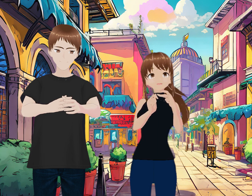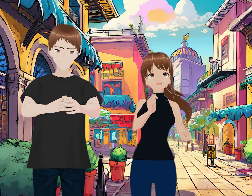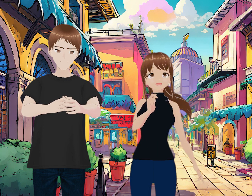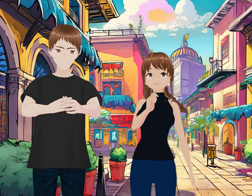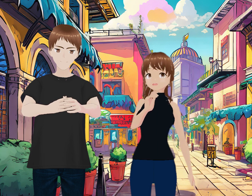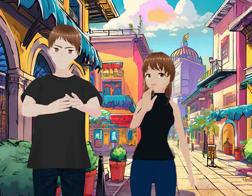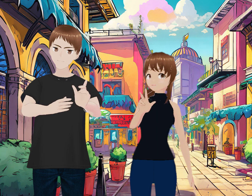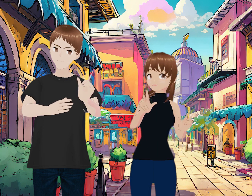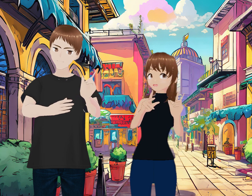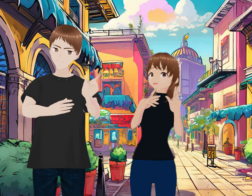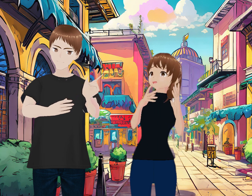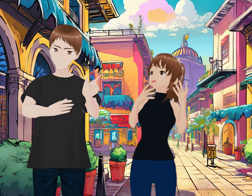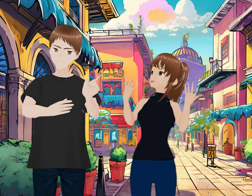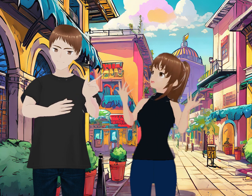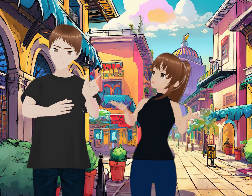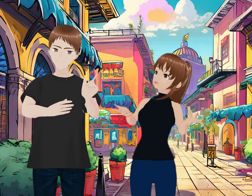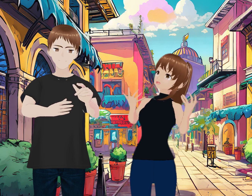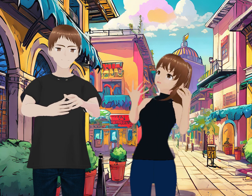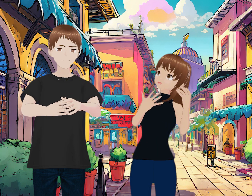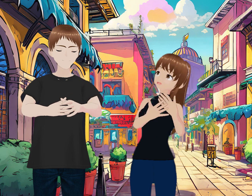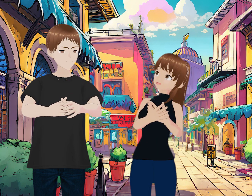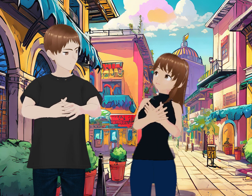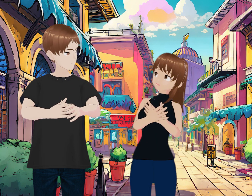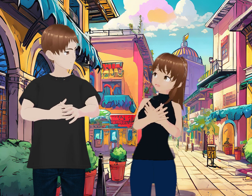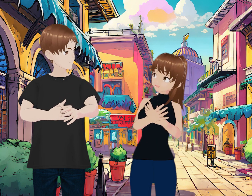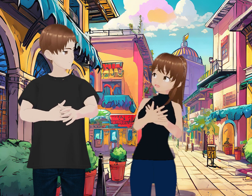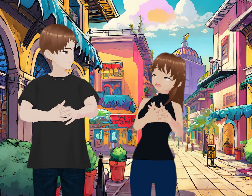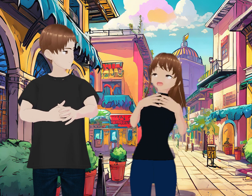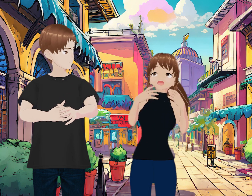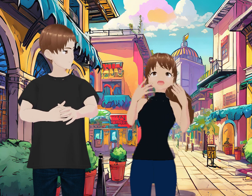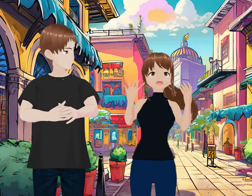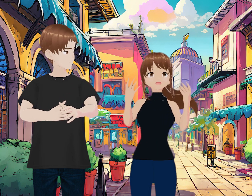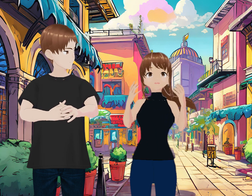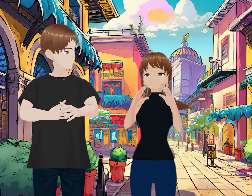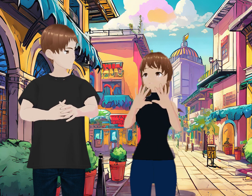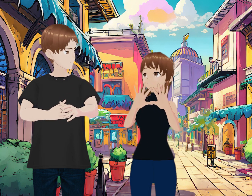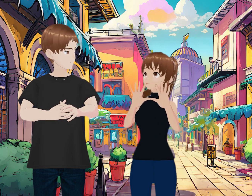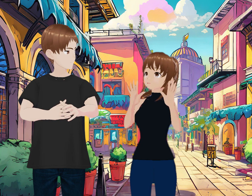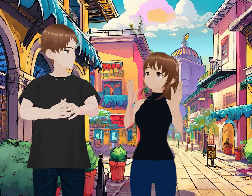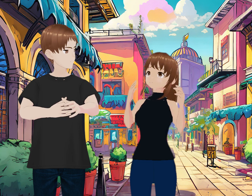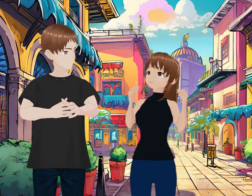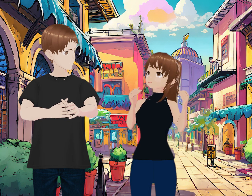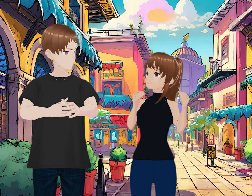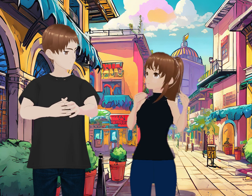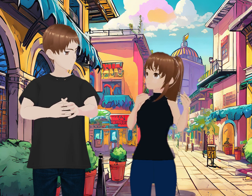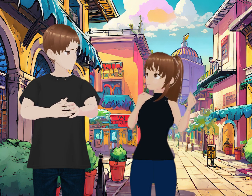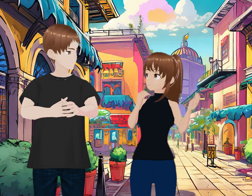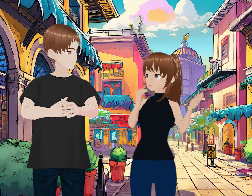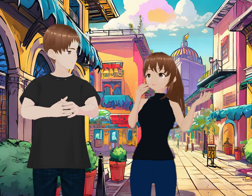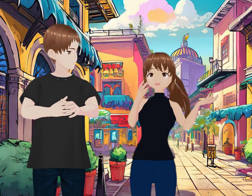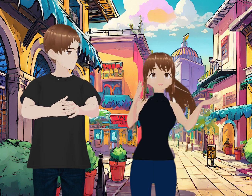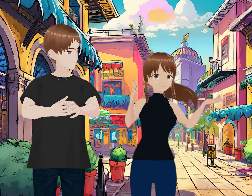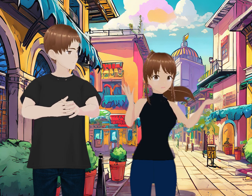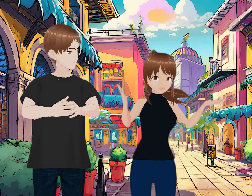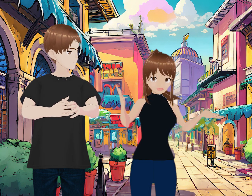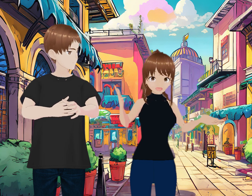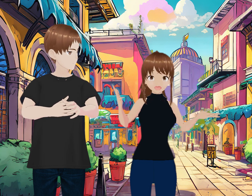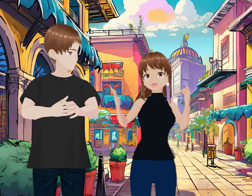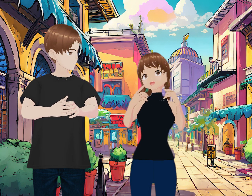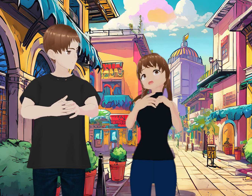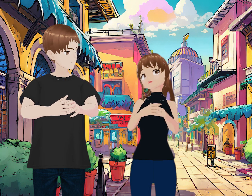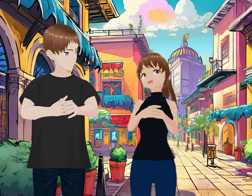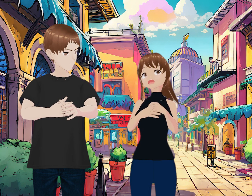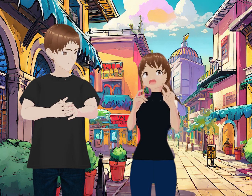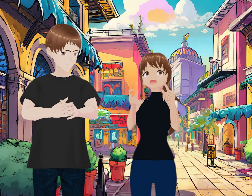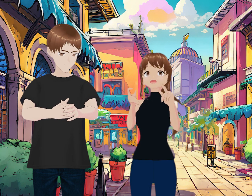o quizá no tanto, porque siento que es una de esas pelis que no tuvieron tanto ruido y no sé por qué.